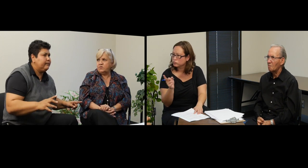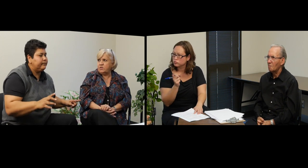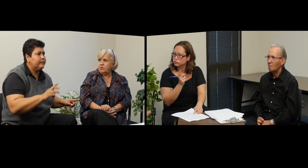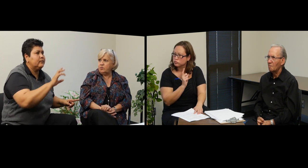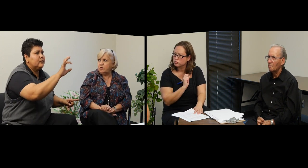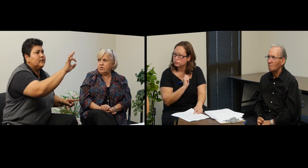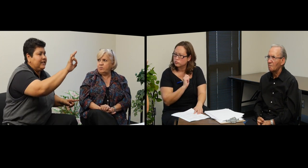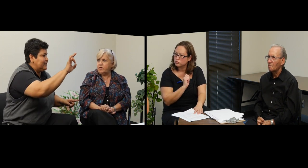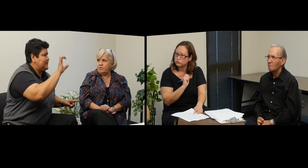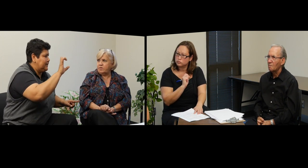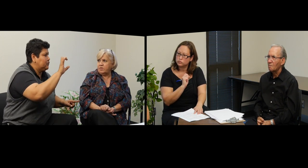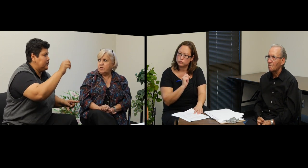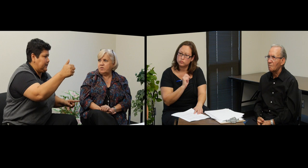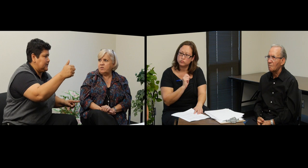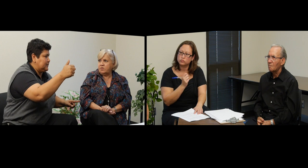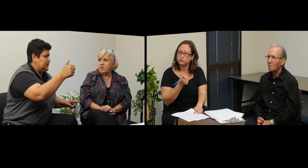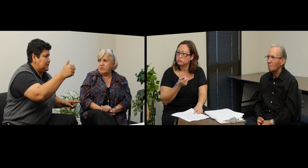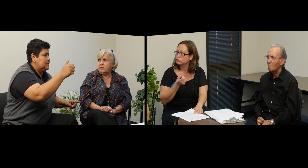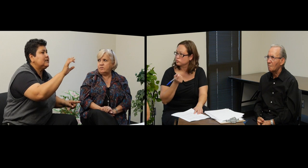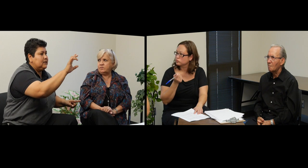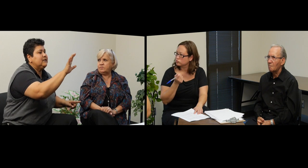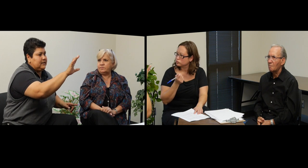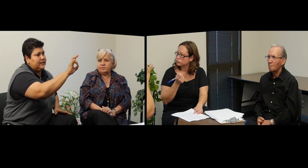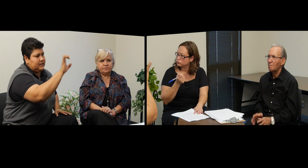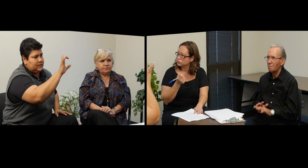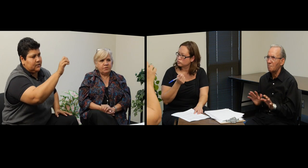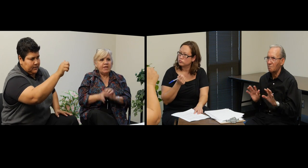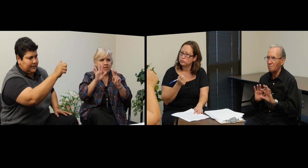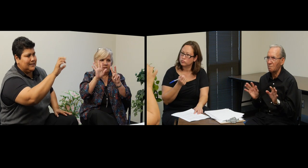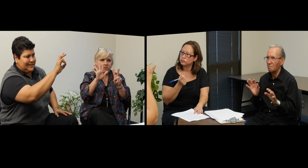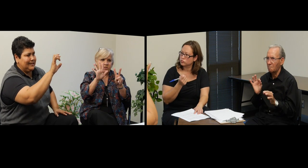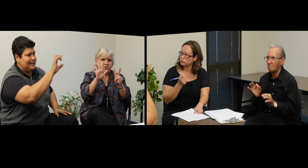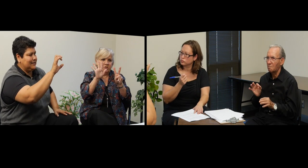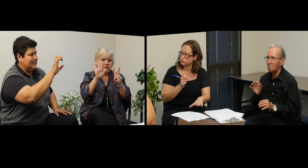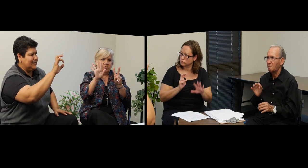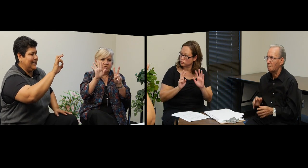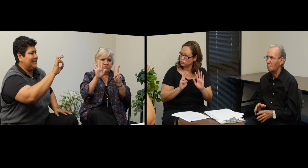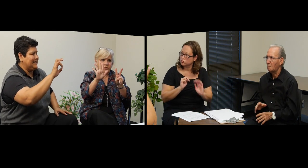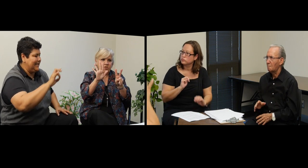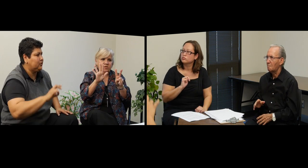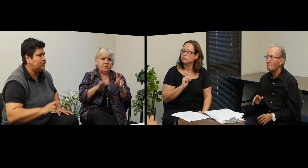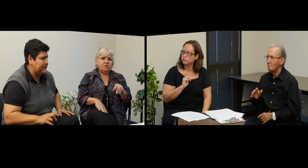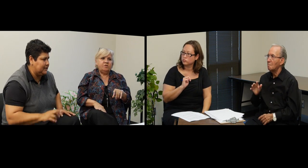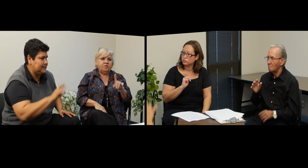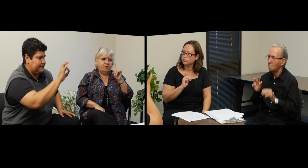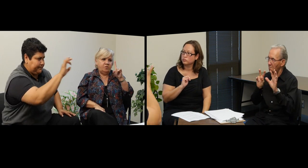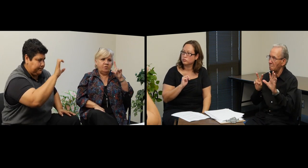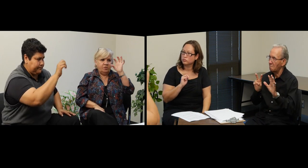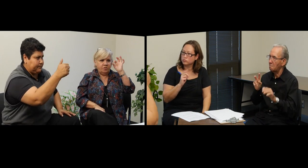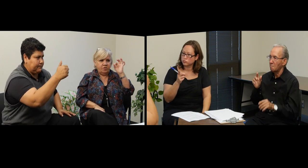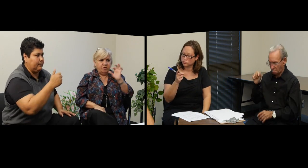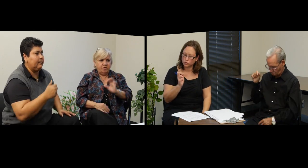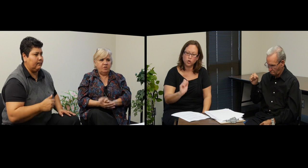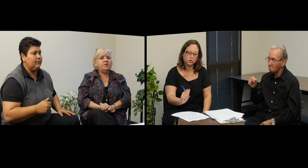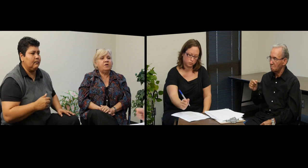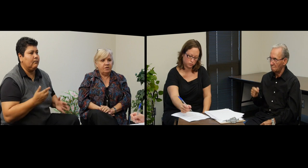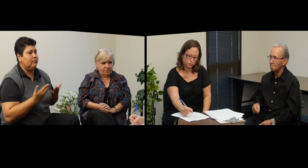setecientos diez. Sietecientos diez. Sí, siete, siete, sietecientos diez. Sí. Ajá.